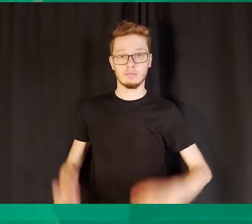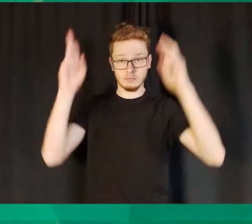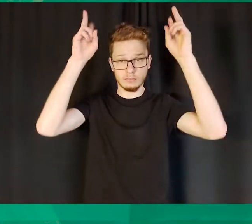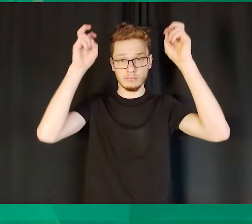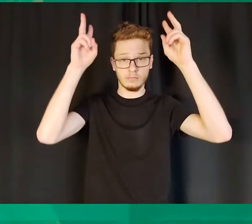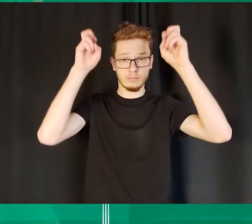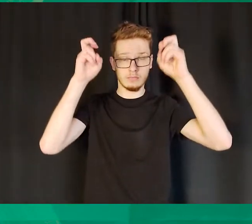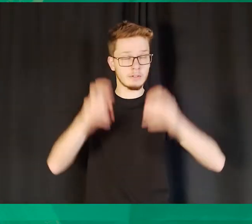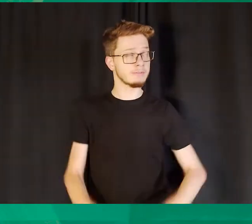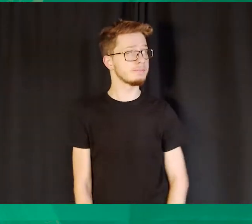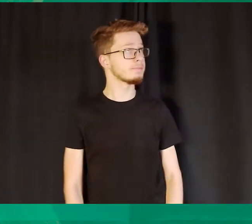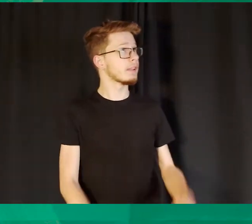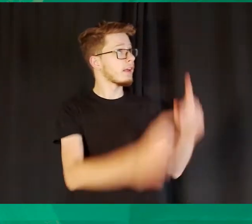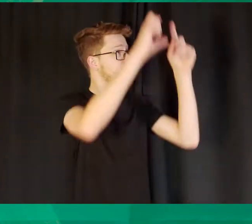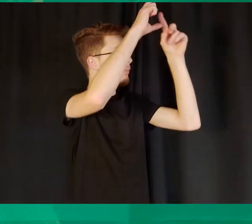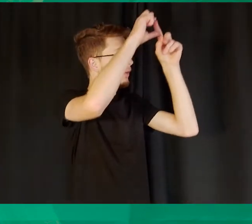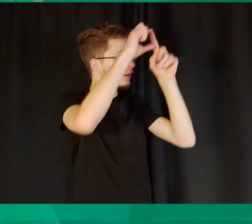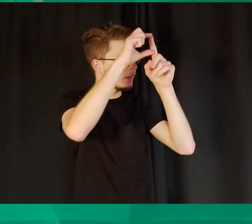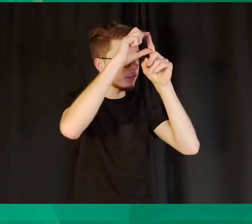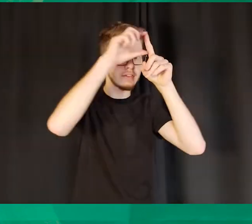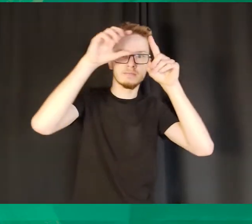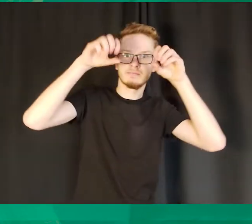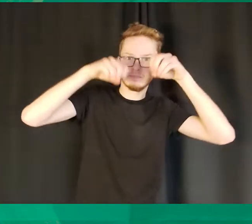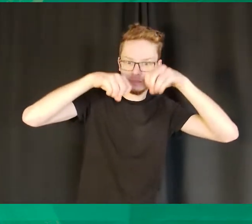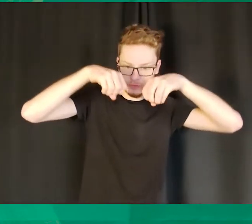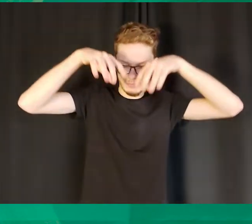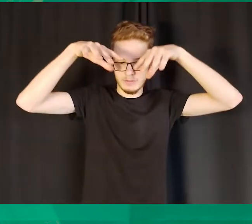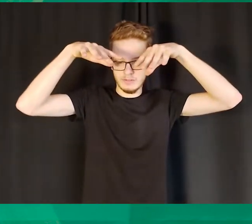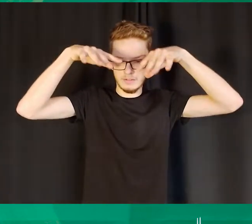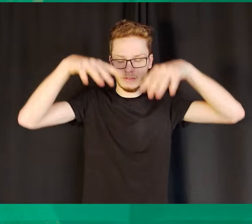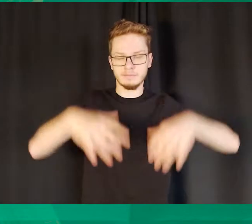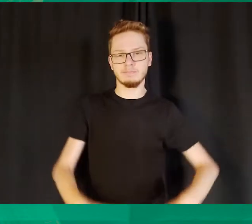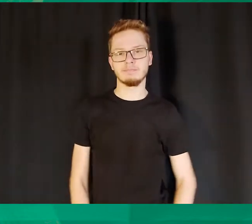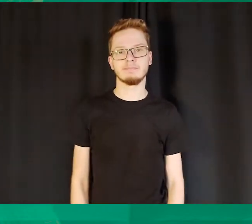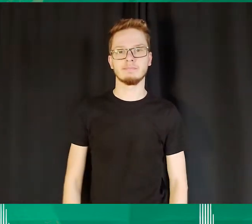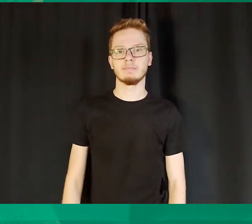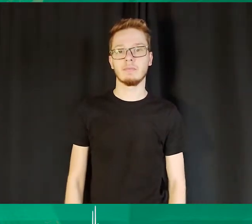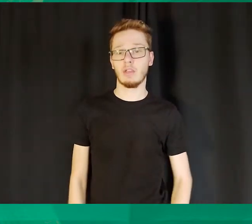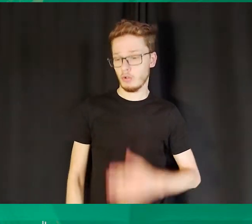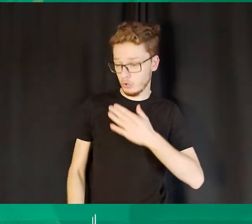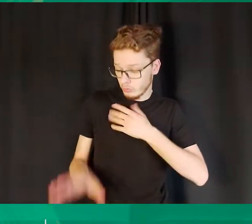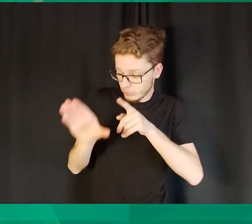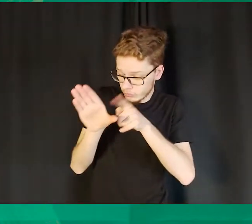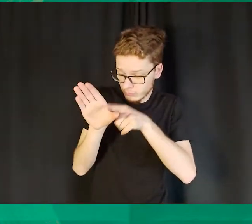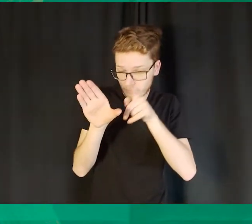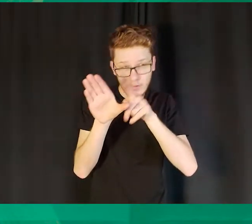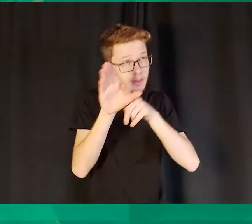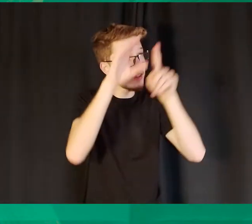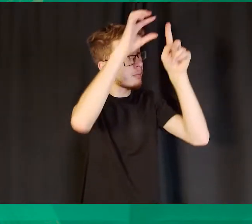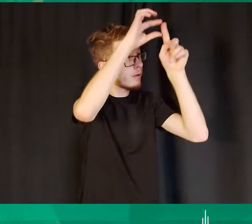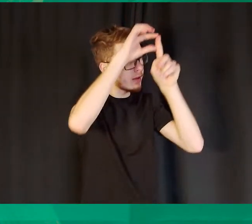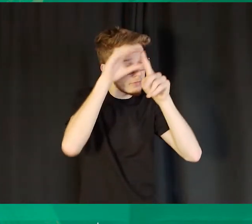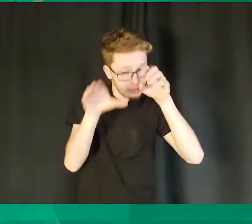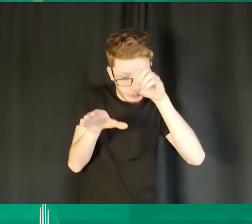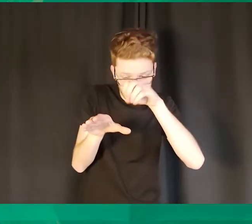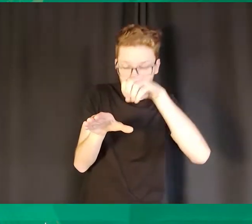Dia 25. A Bíblia nos revela quem Jesus é. João capítulo 12, versículo 16 diz